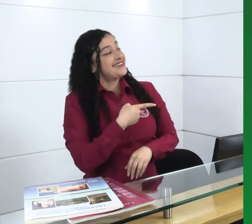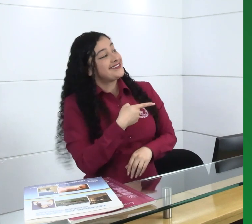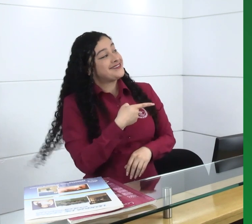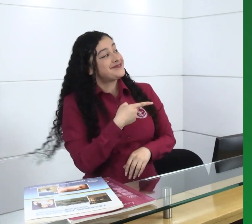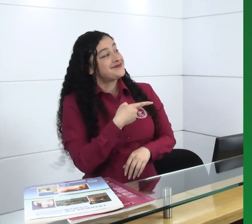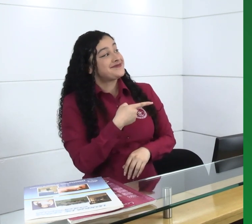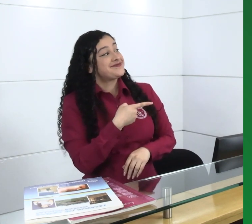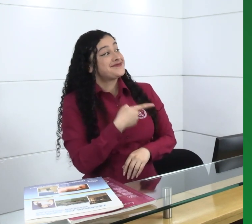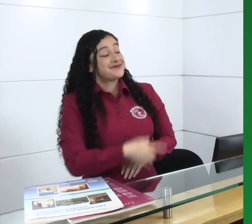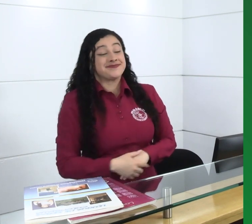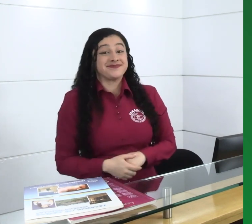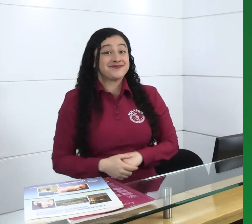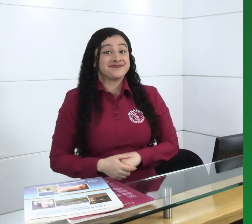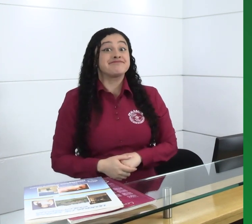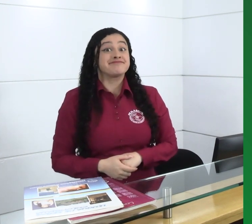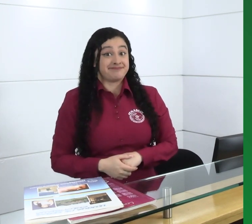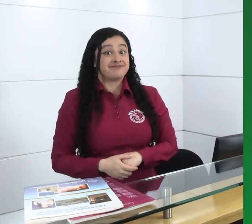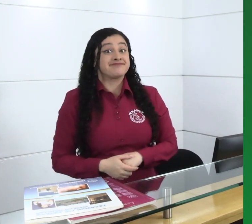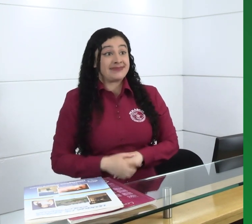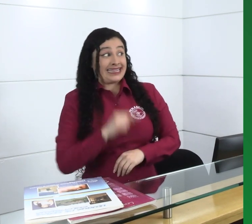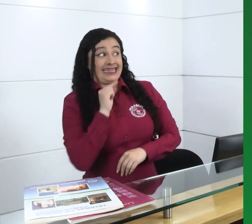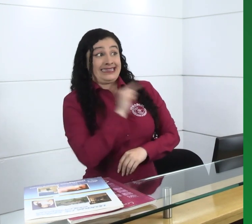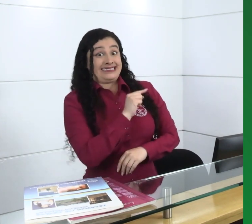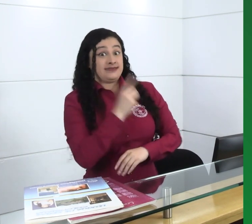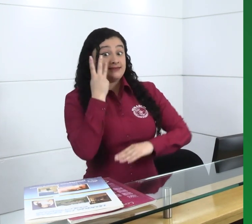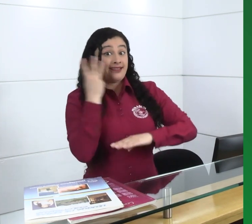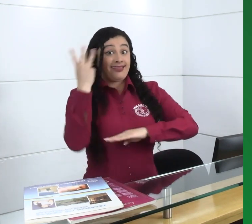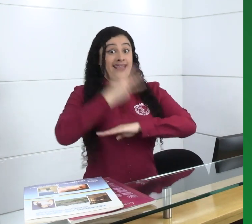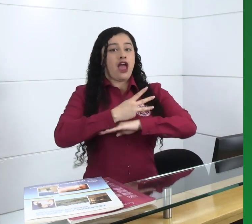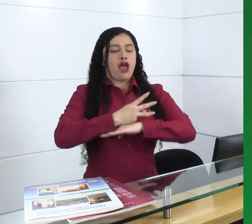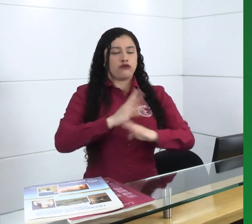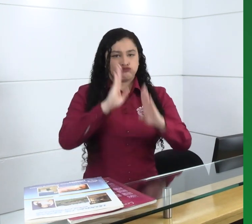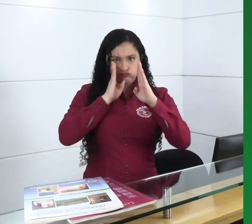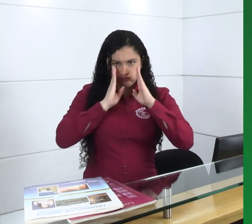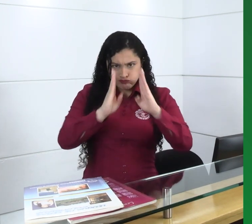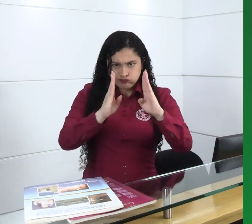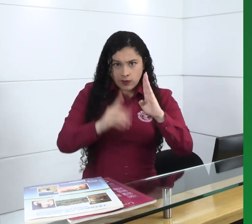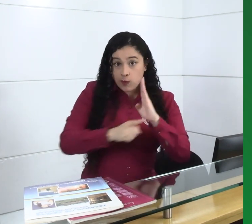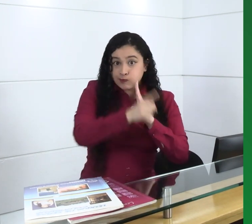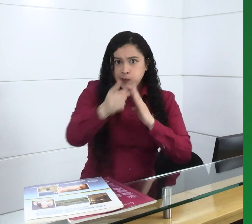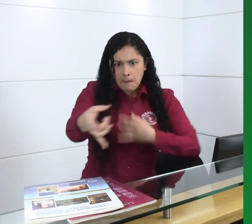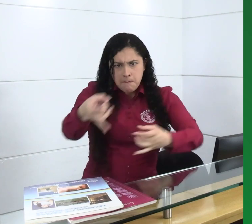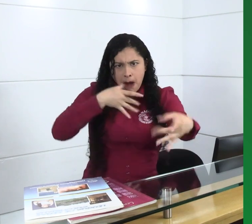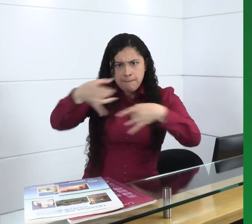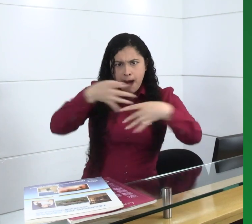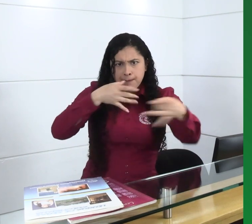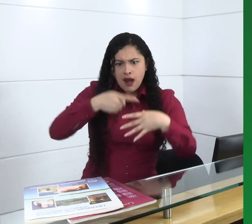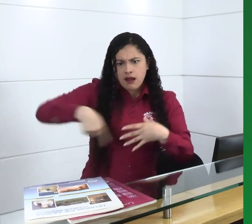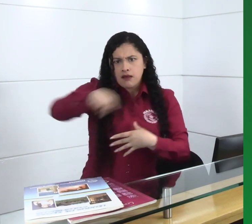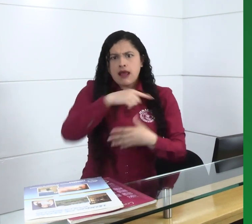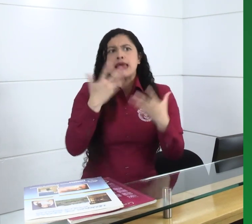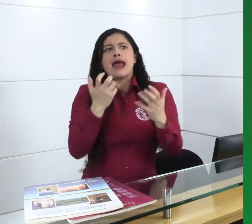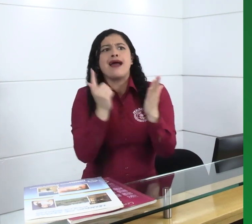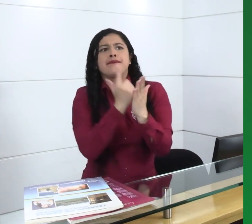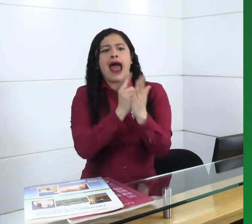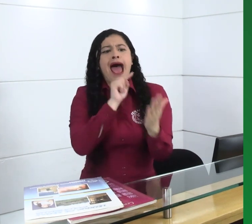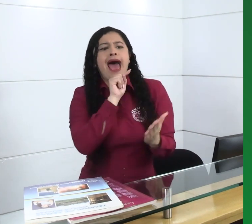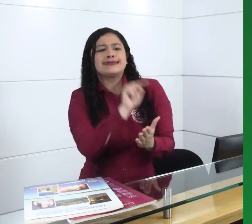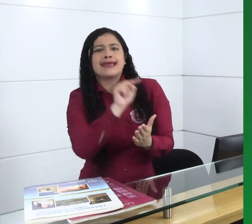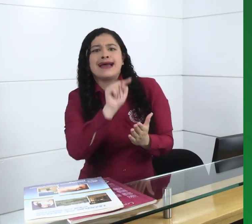19, 20 y 21 de diciembre. Durante estos tres días, ellos estarán recibiendo las solicitudes